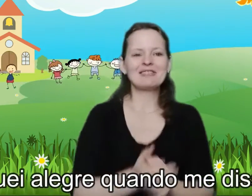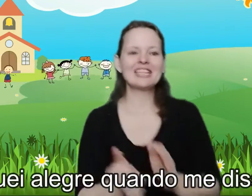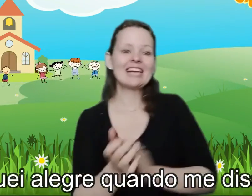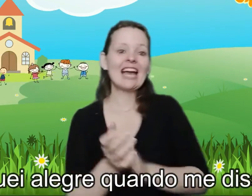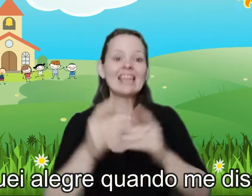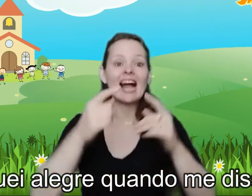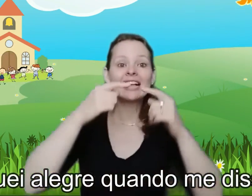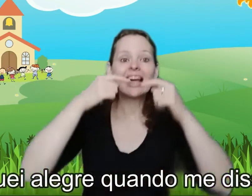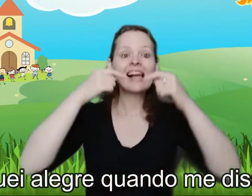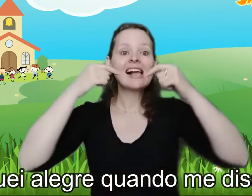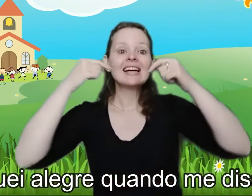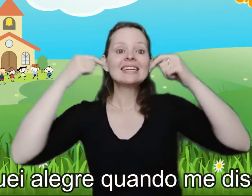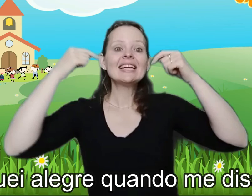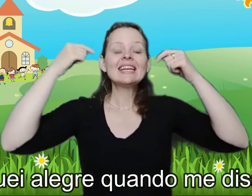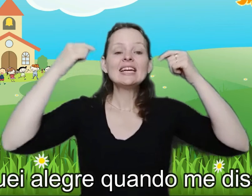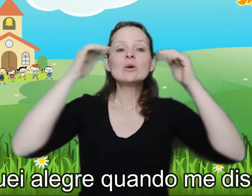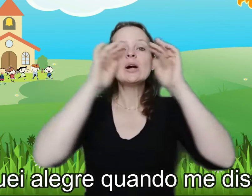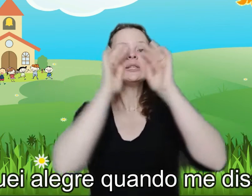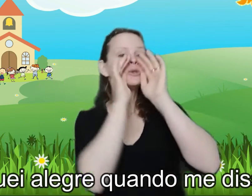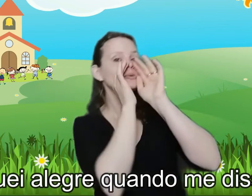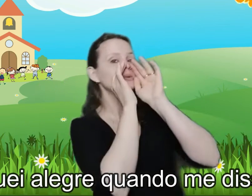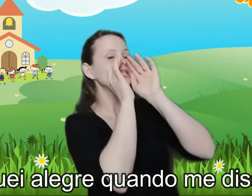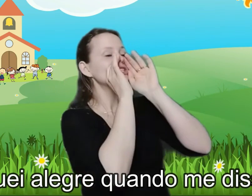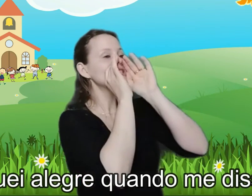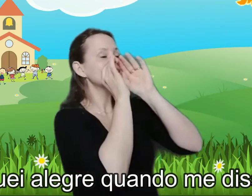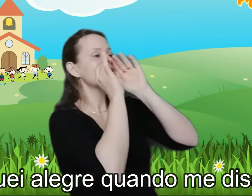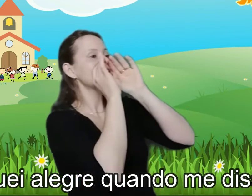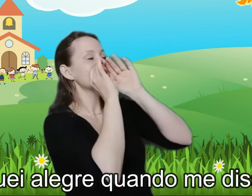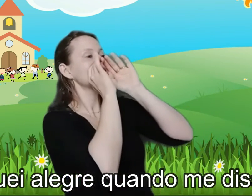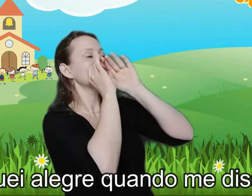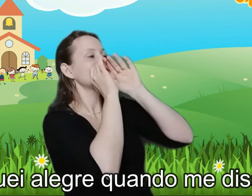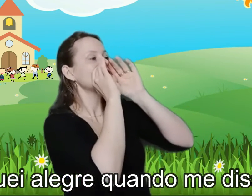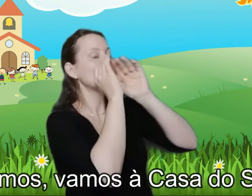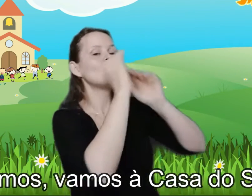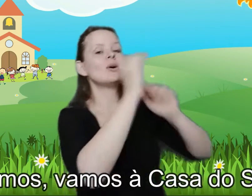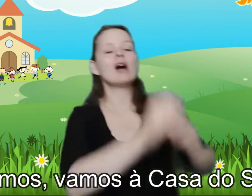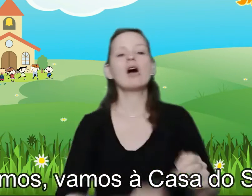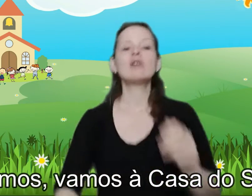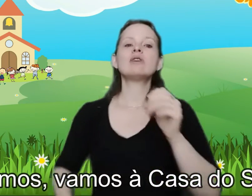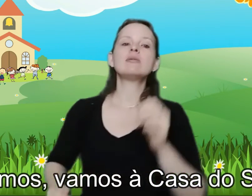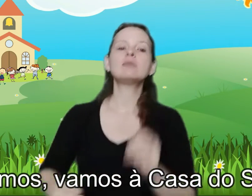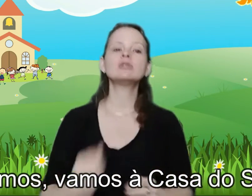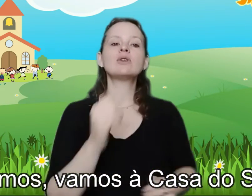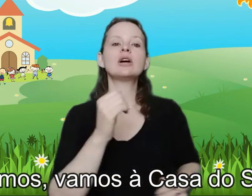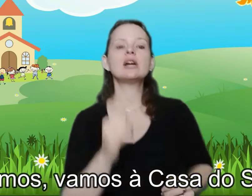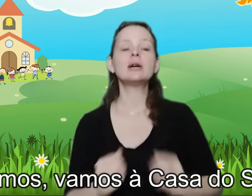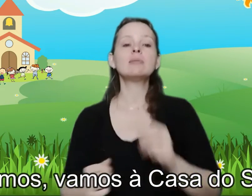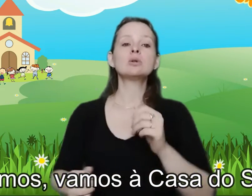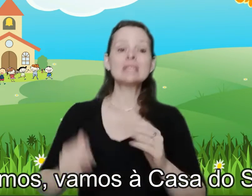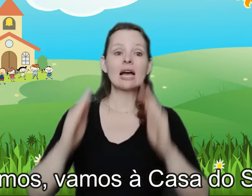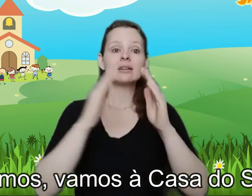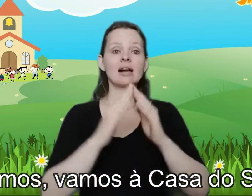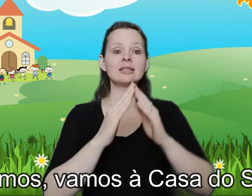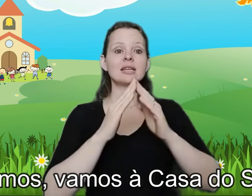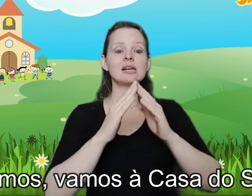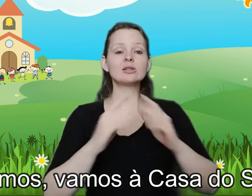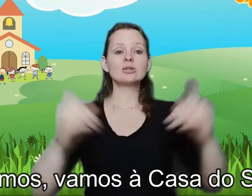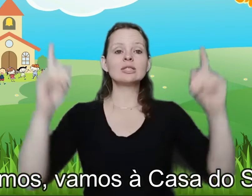alegre quando me disseram Vamos, vamos à casa do